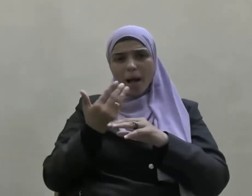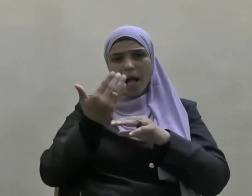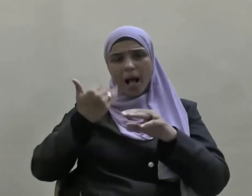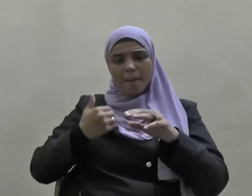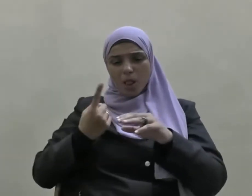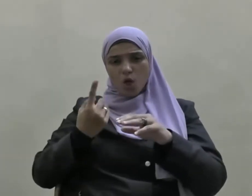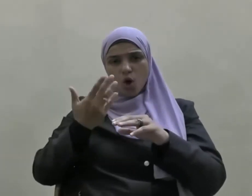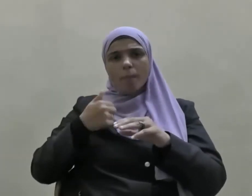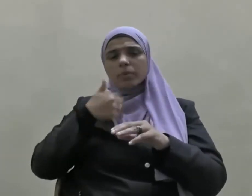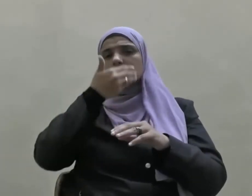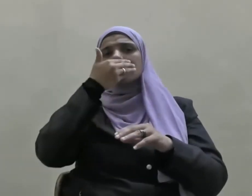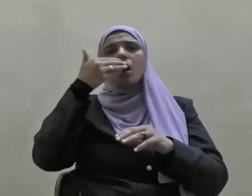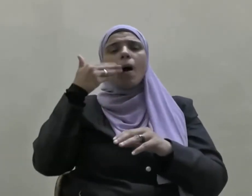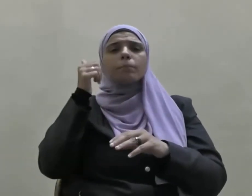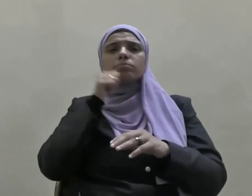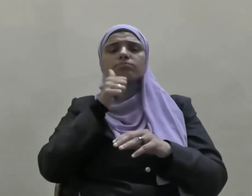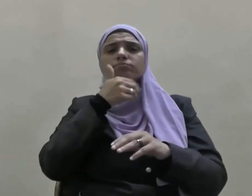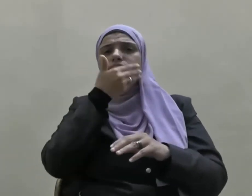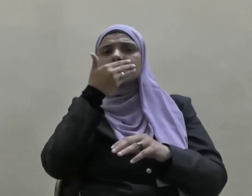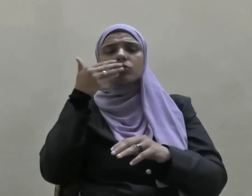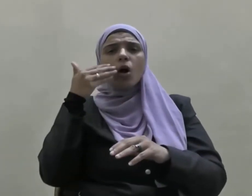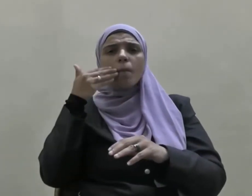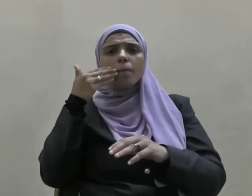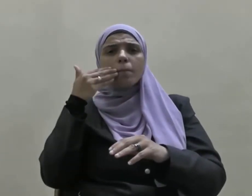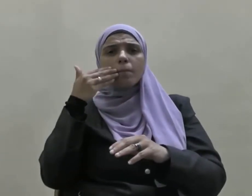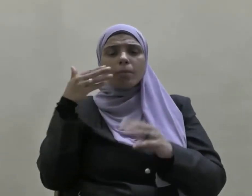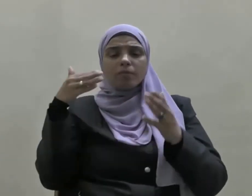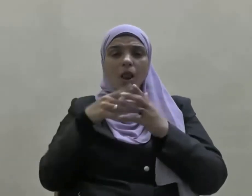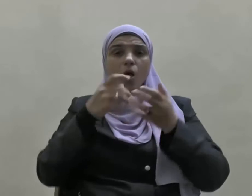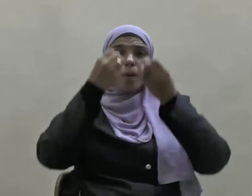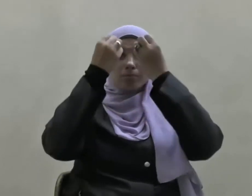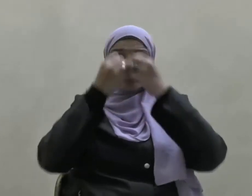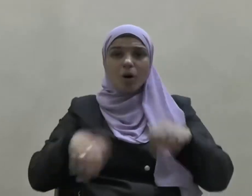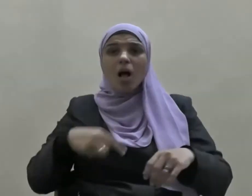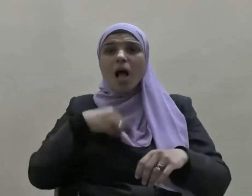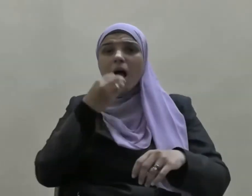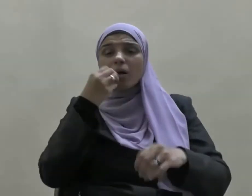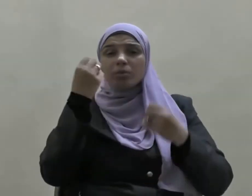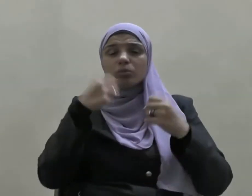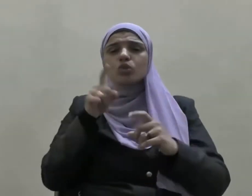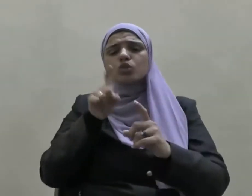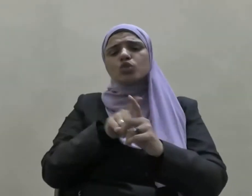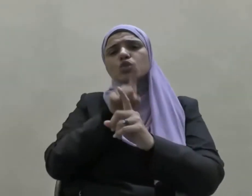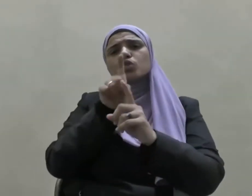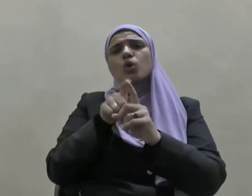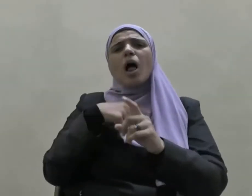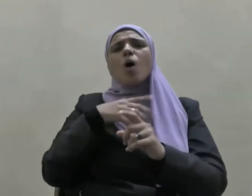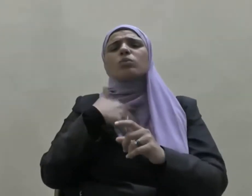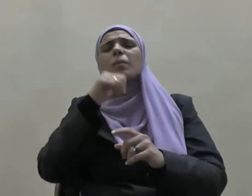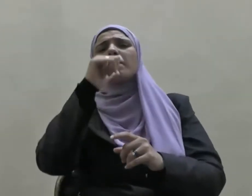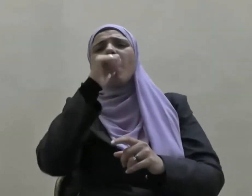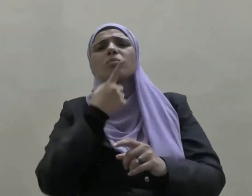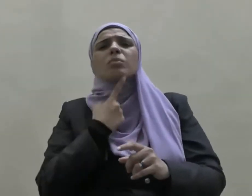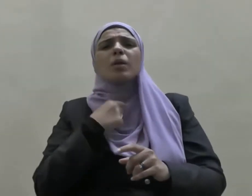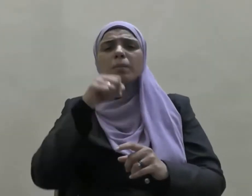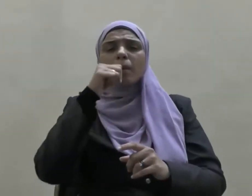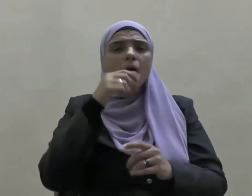قبله صائما فلما كان عند إفطاره سألهم الماء العذب